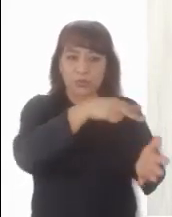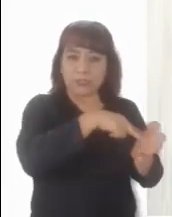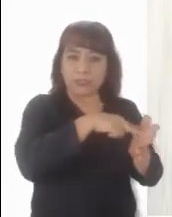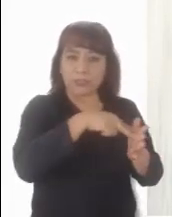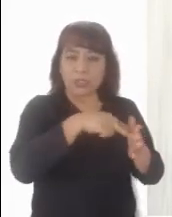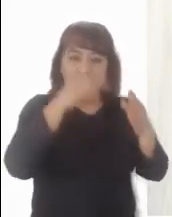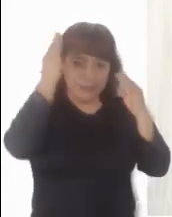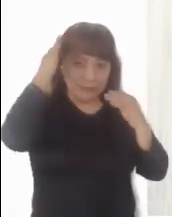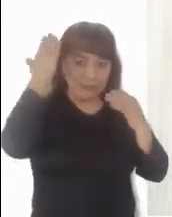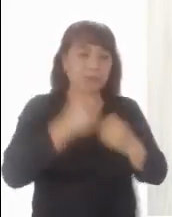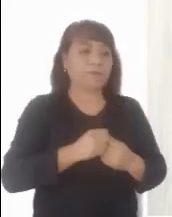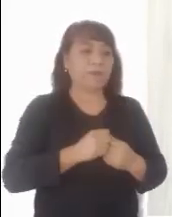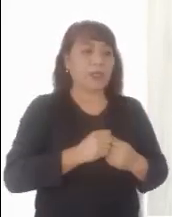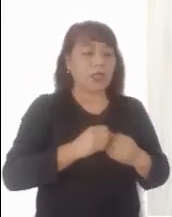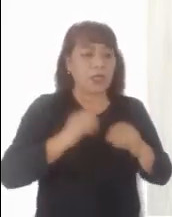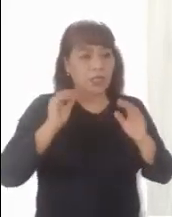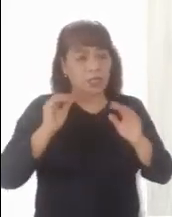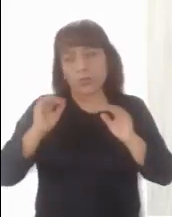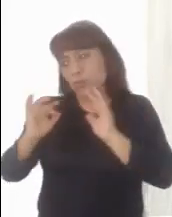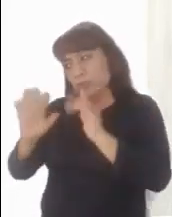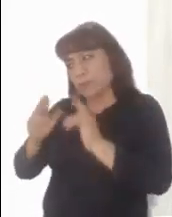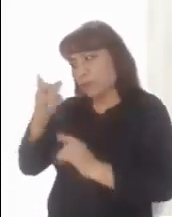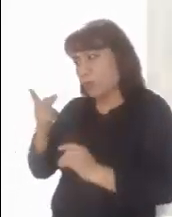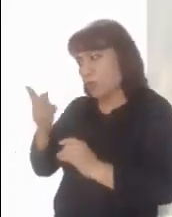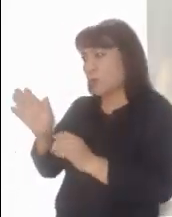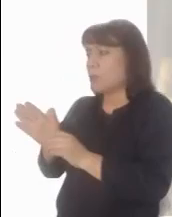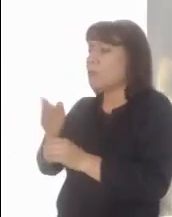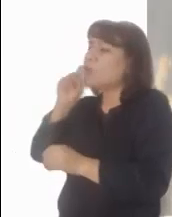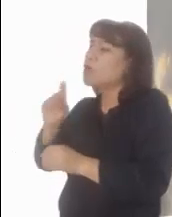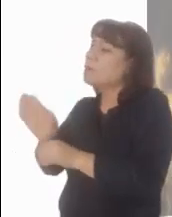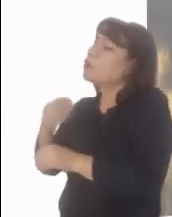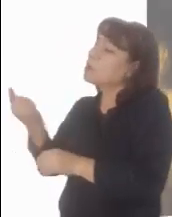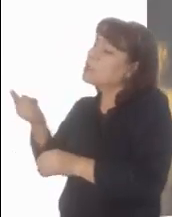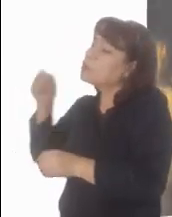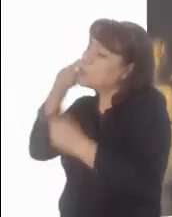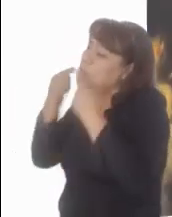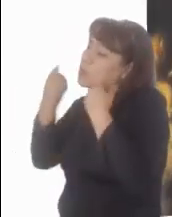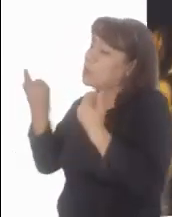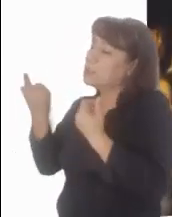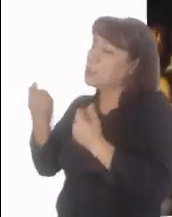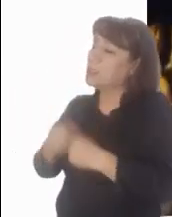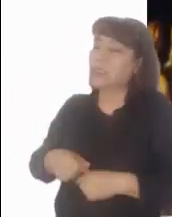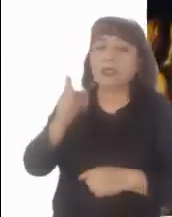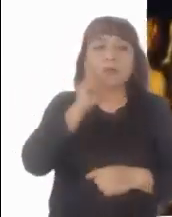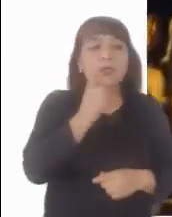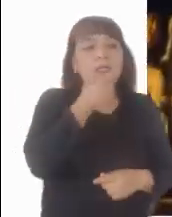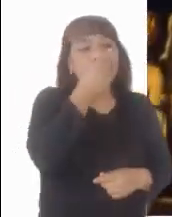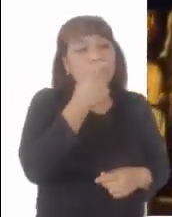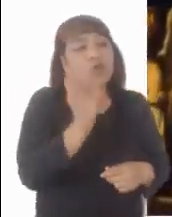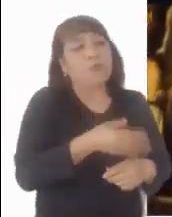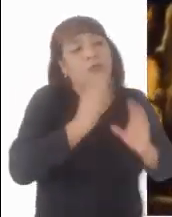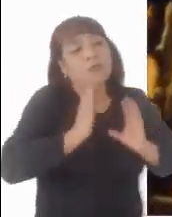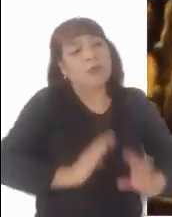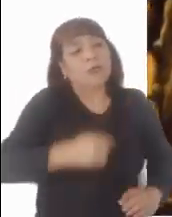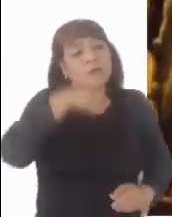y el otro junto a los pies. Los ángeles le preguntaron, ¿Por qué estás llorando, mujer? Ella les contestó,